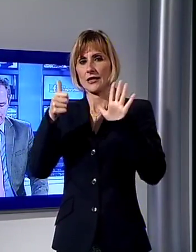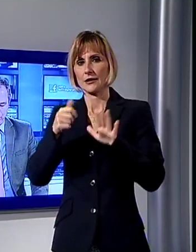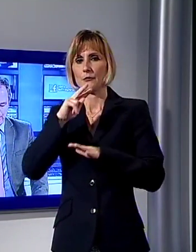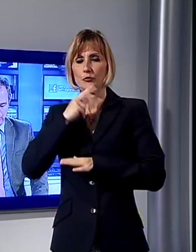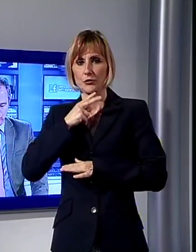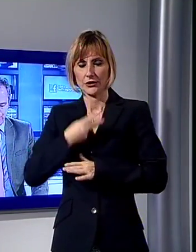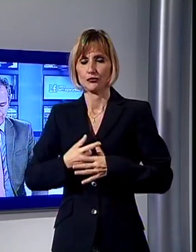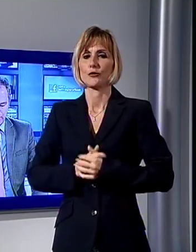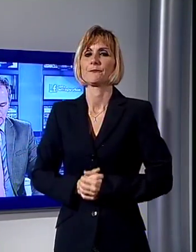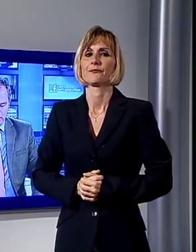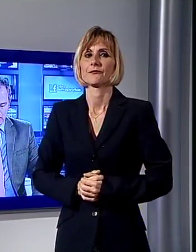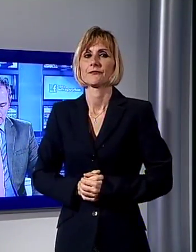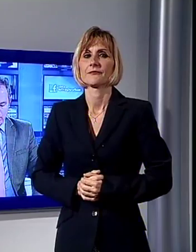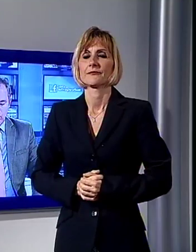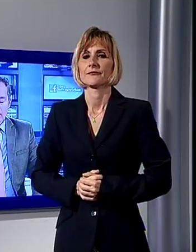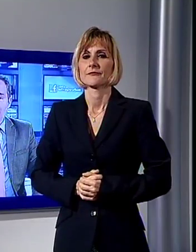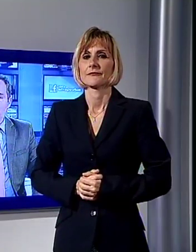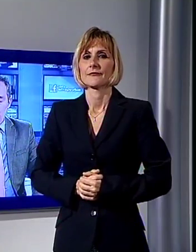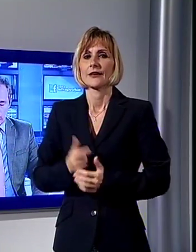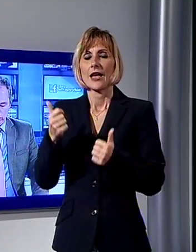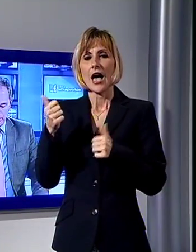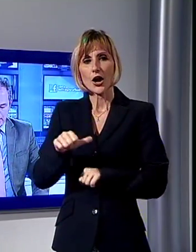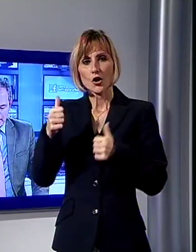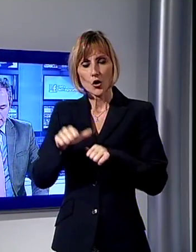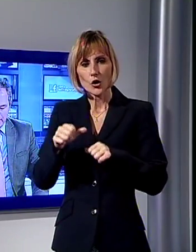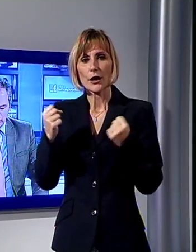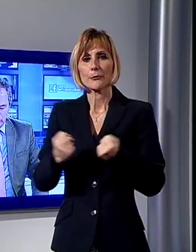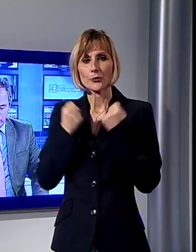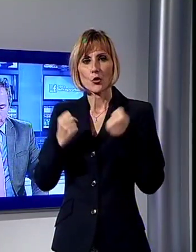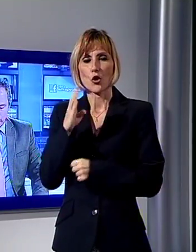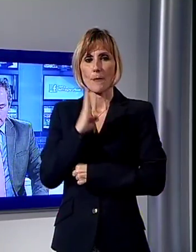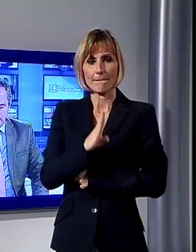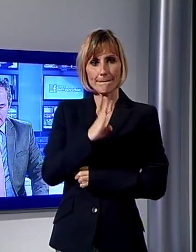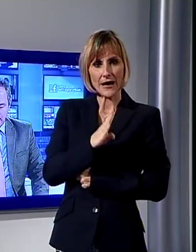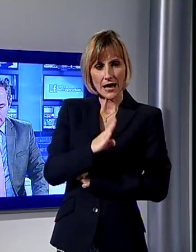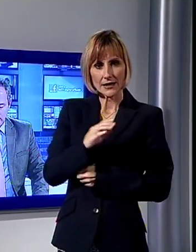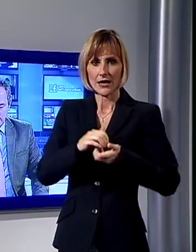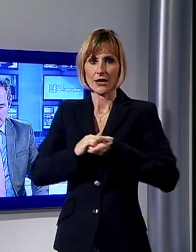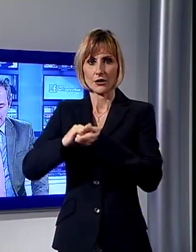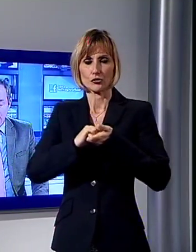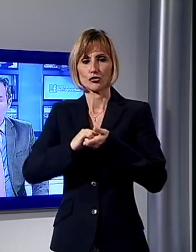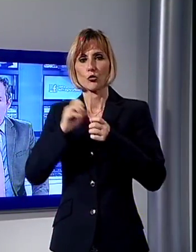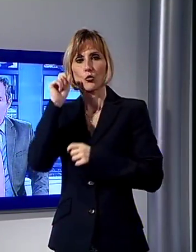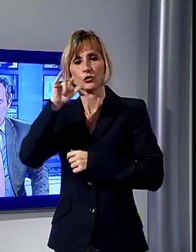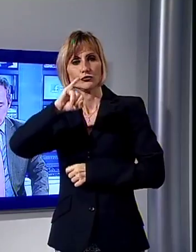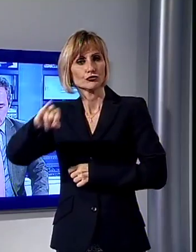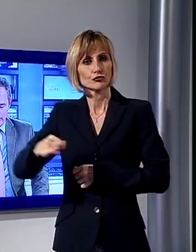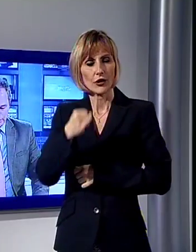pomeriggio. E ancora la Proloco di Barga, l'associazione culturale Barga Jets Club ed il Comune di